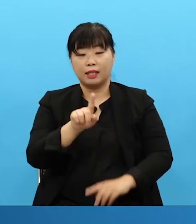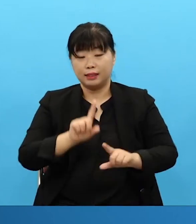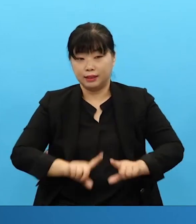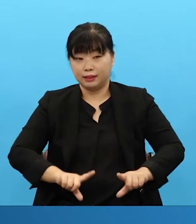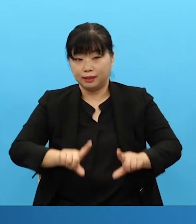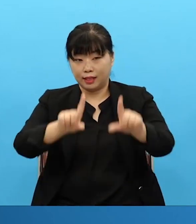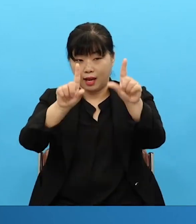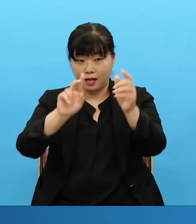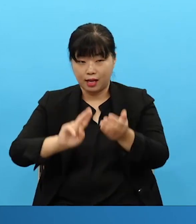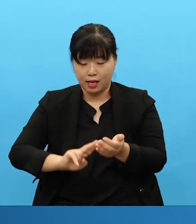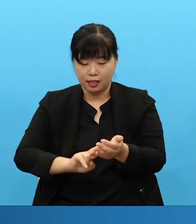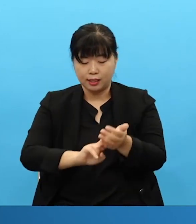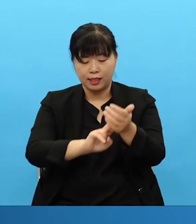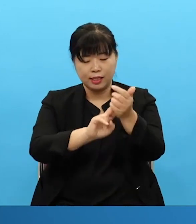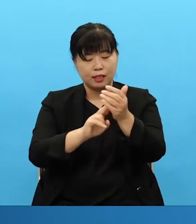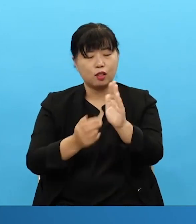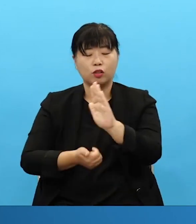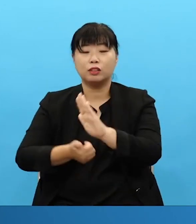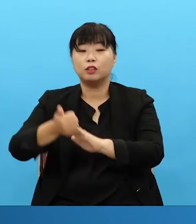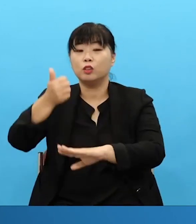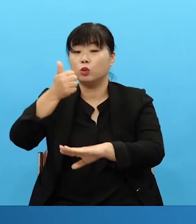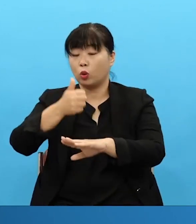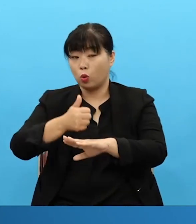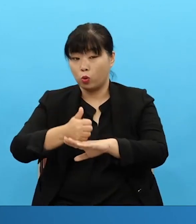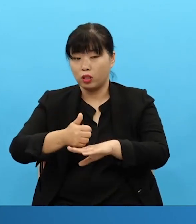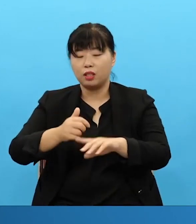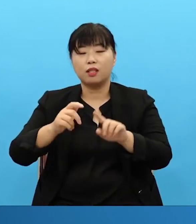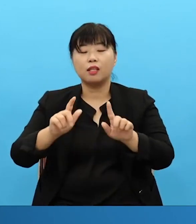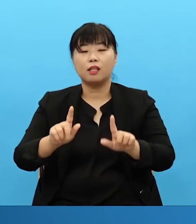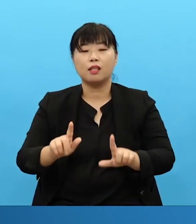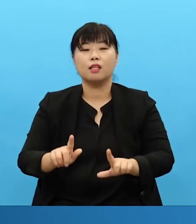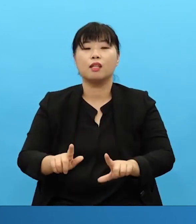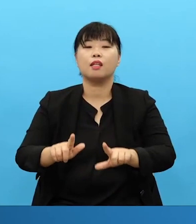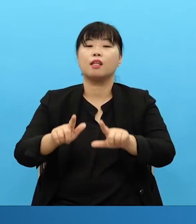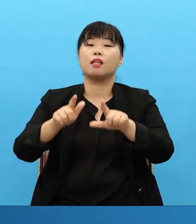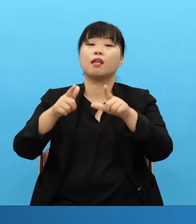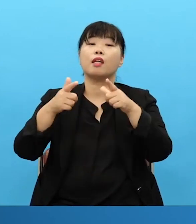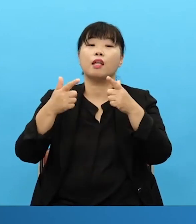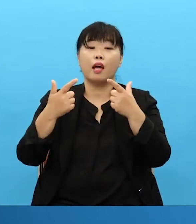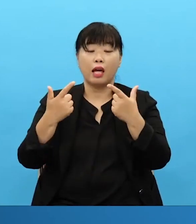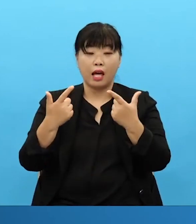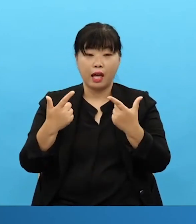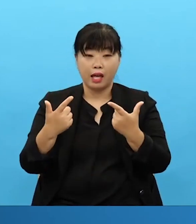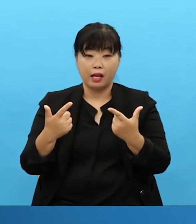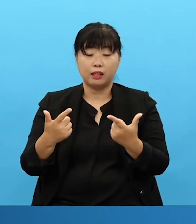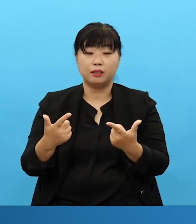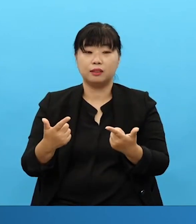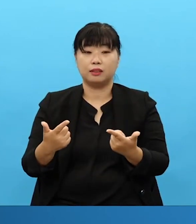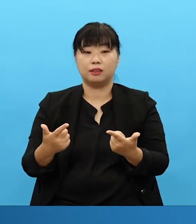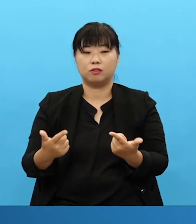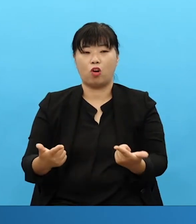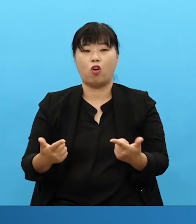그날의 기적은 성공이 아닌 것